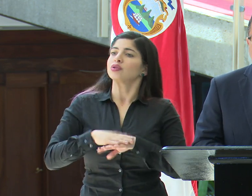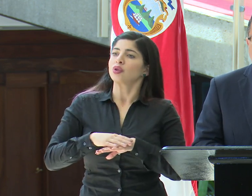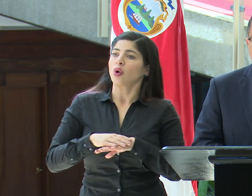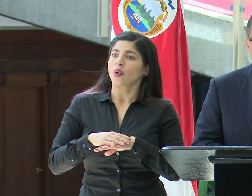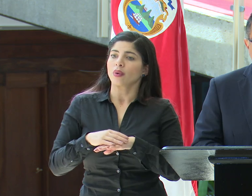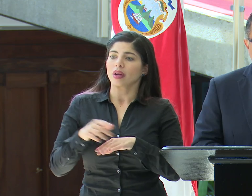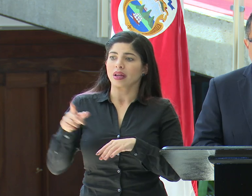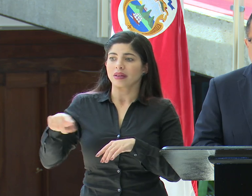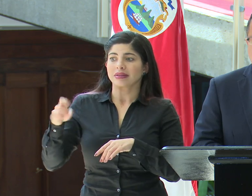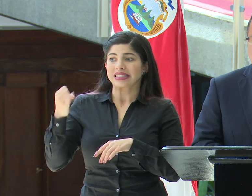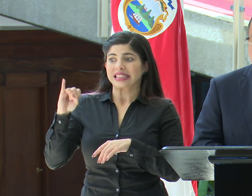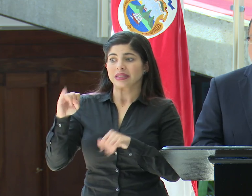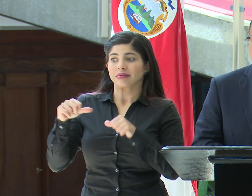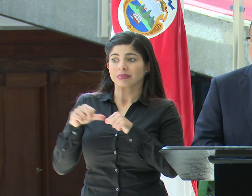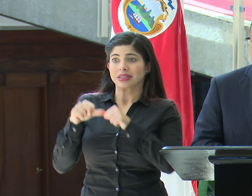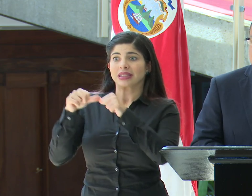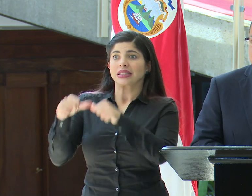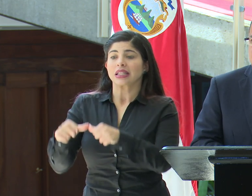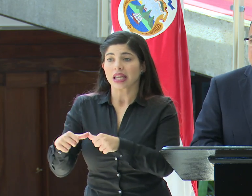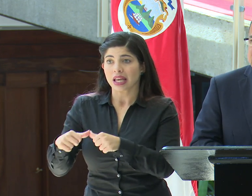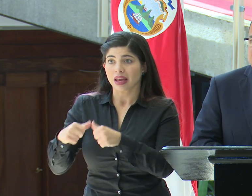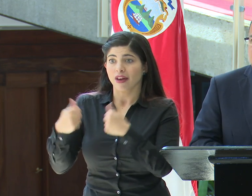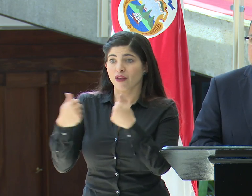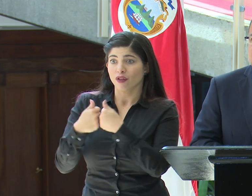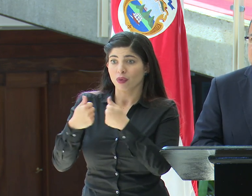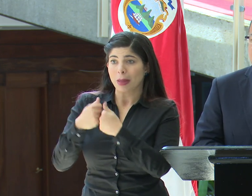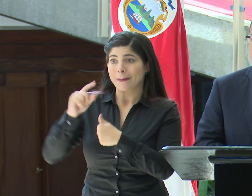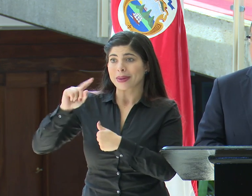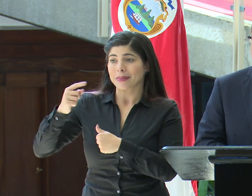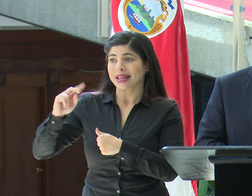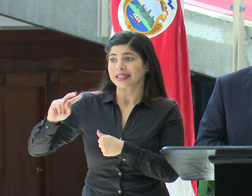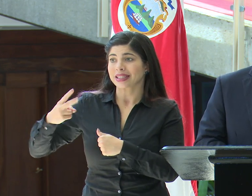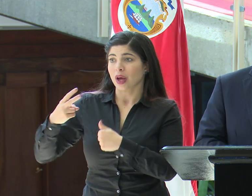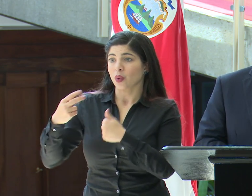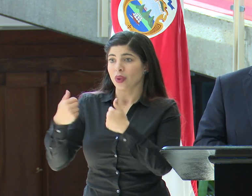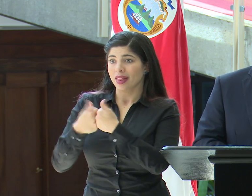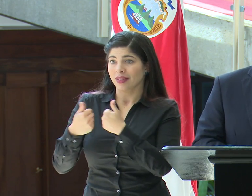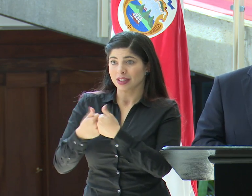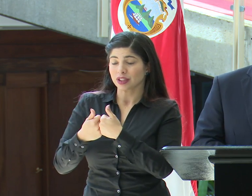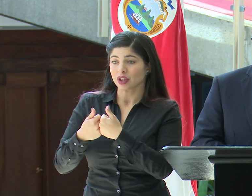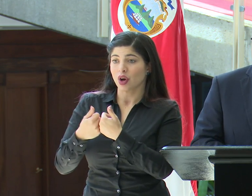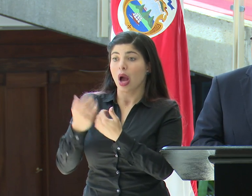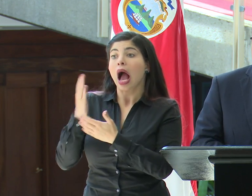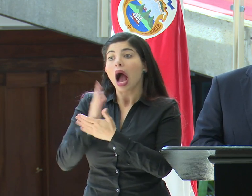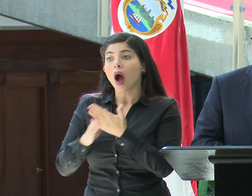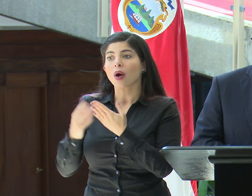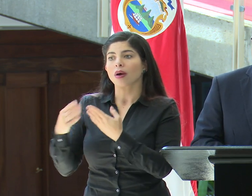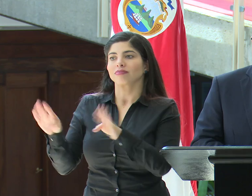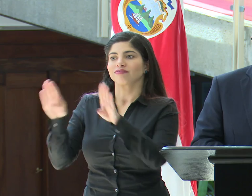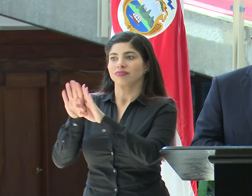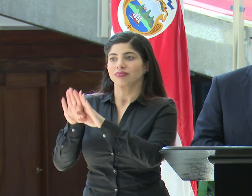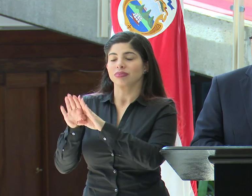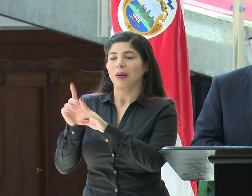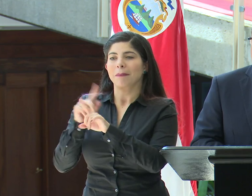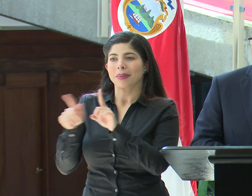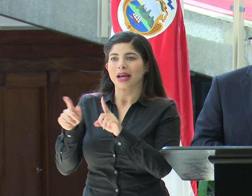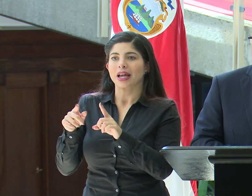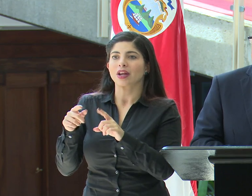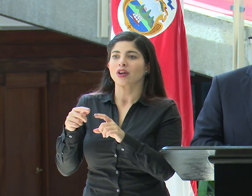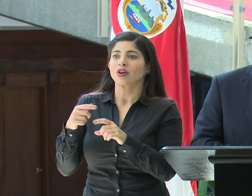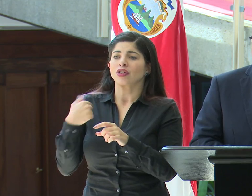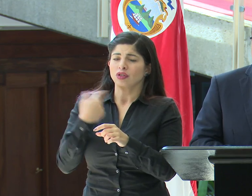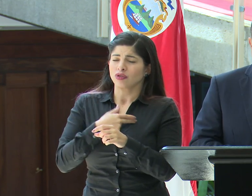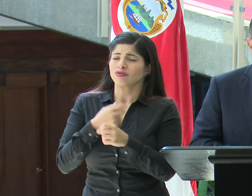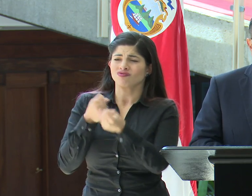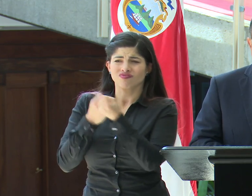continuación de las jornadas en primera y segunda edición a puerta cerrada, el respaldo para